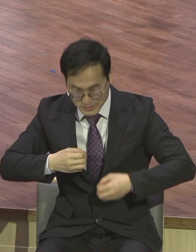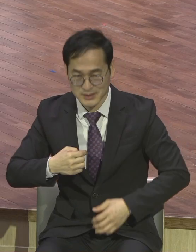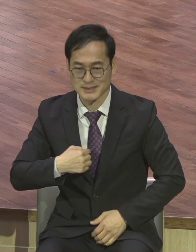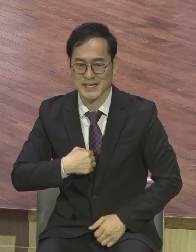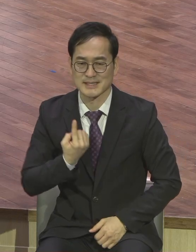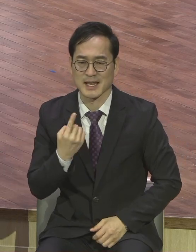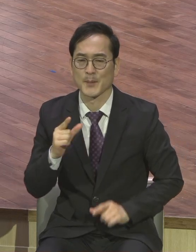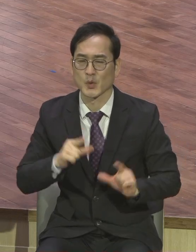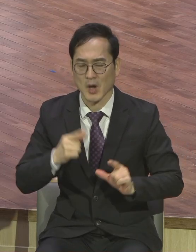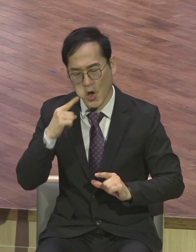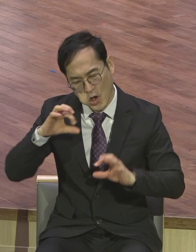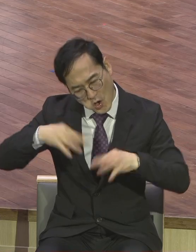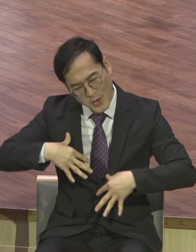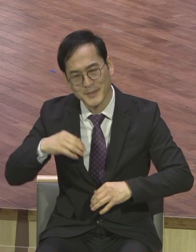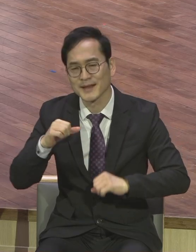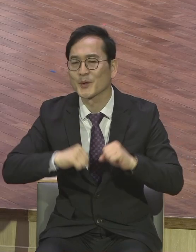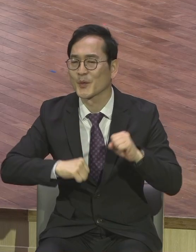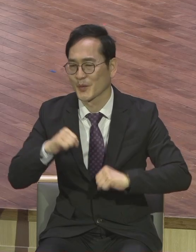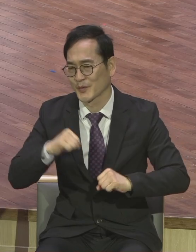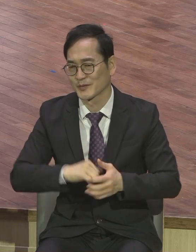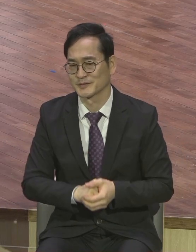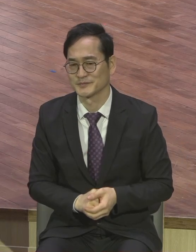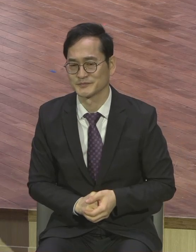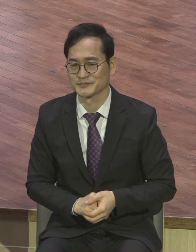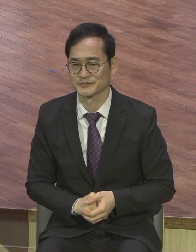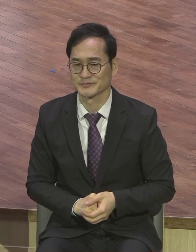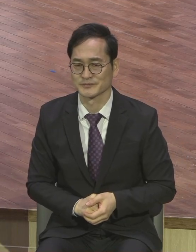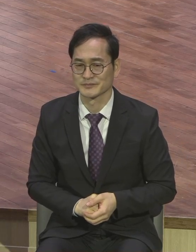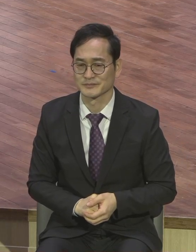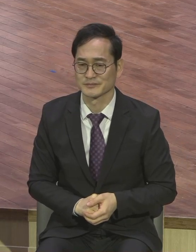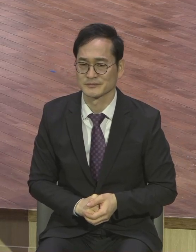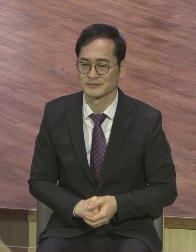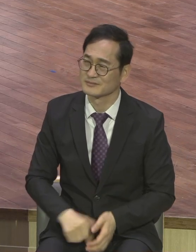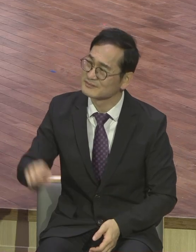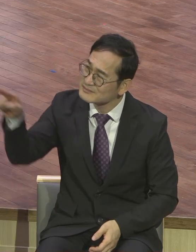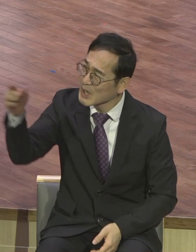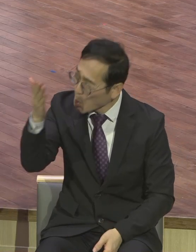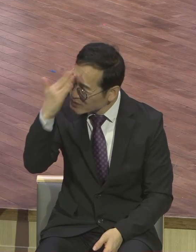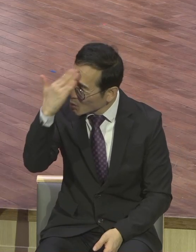자가 하는 말은 좀 자기보고 하는 말인데 주인에게 하는 말을 하는 겁니다. 책임을 증가하려고